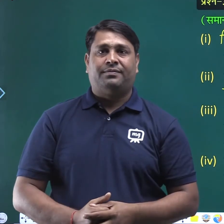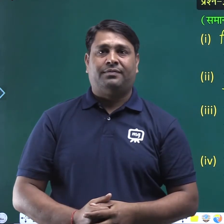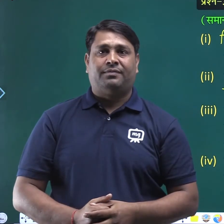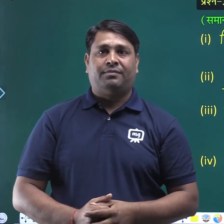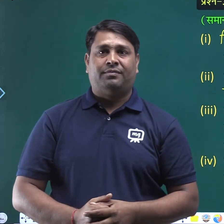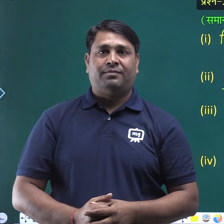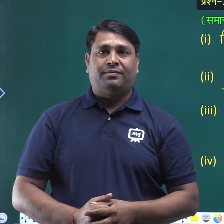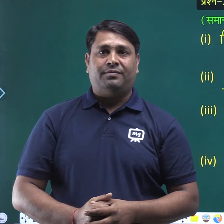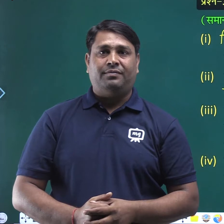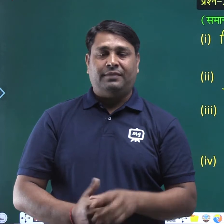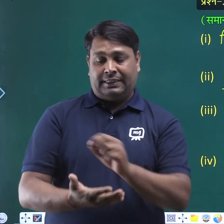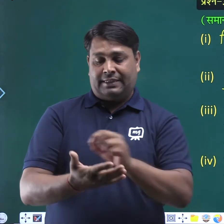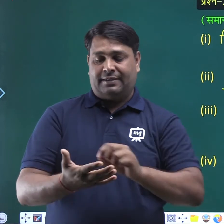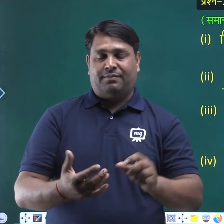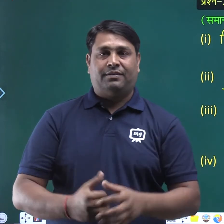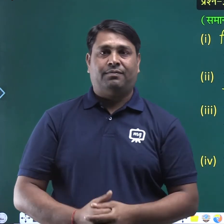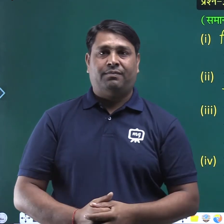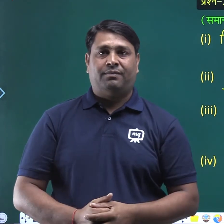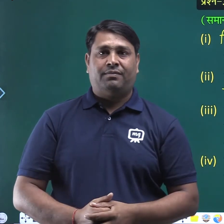लिखा हमने